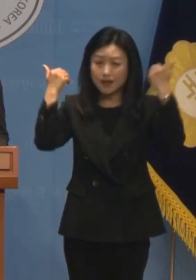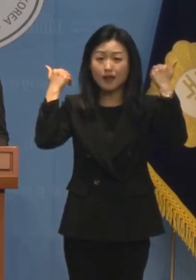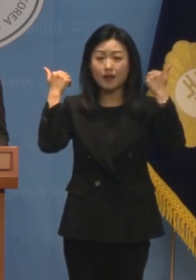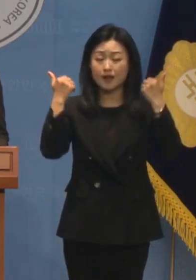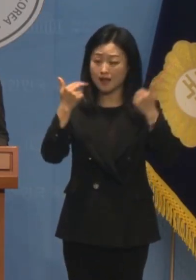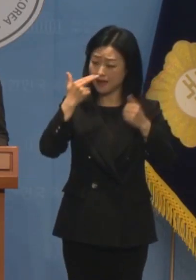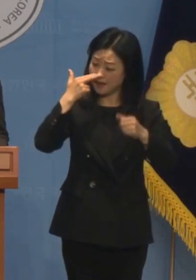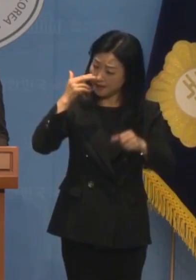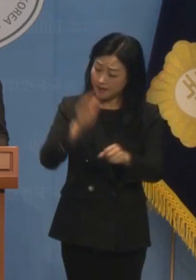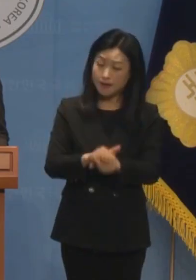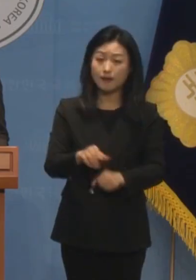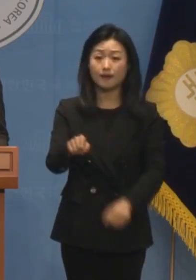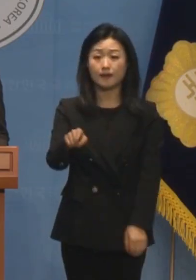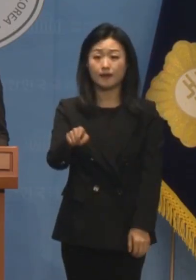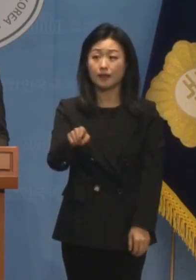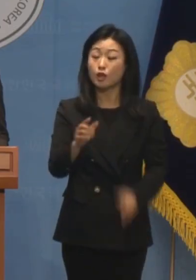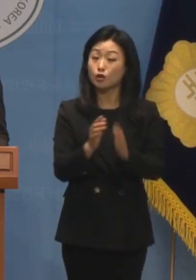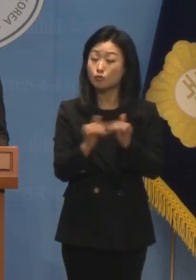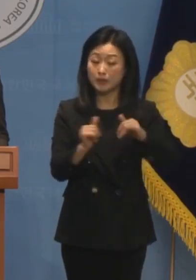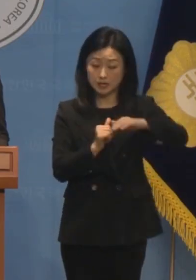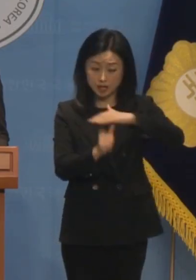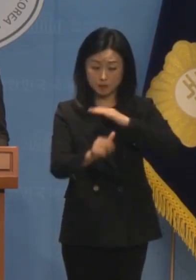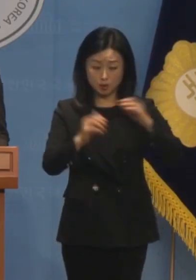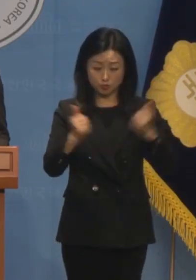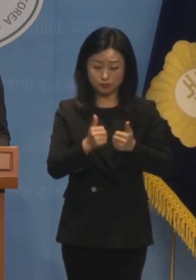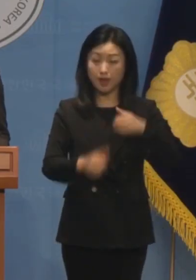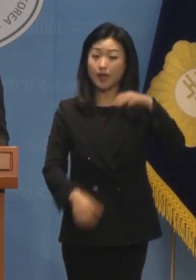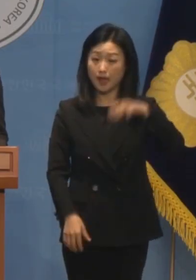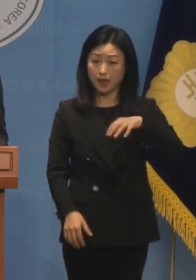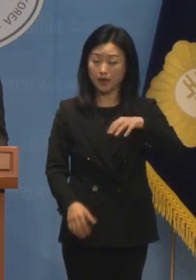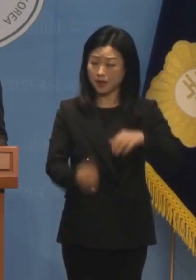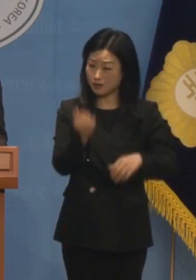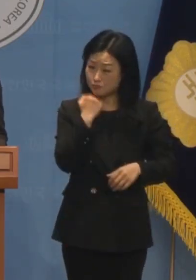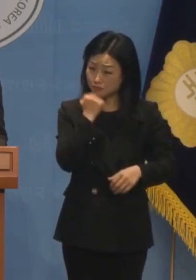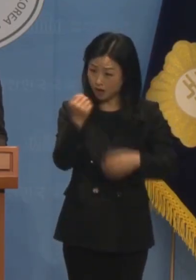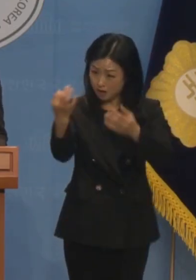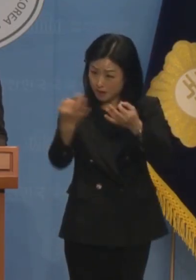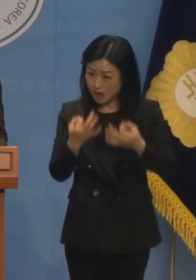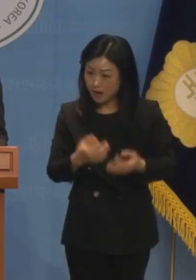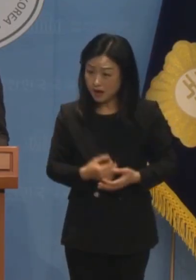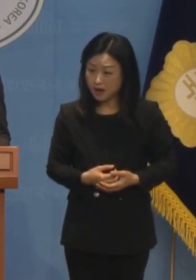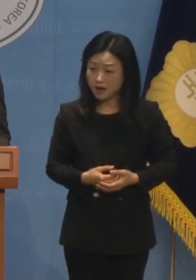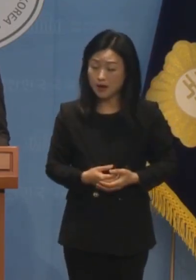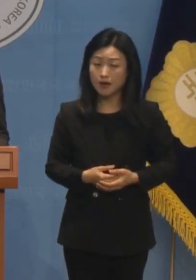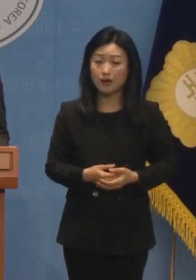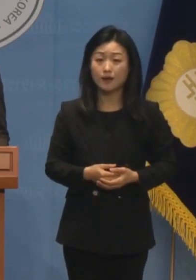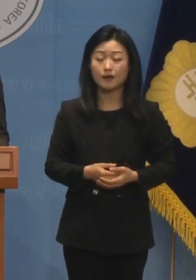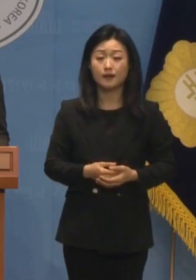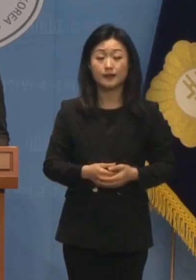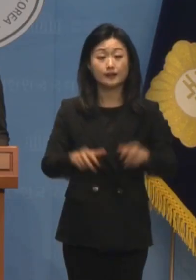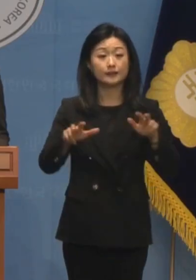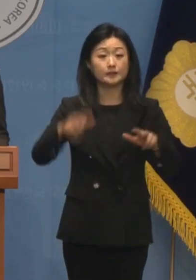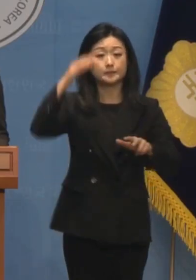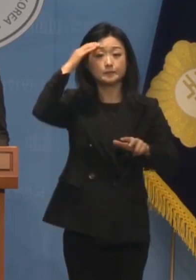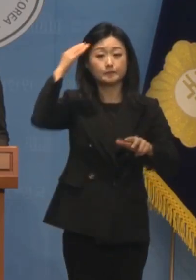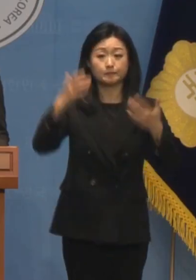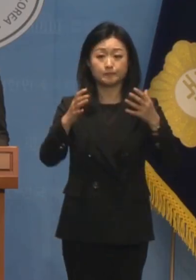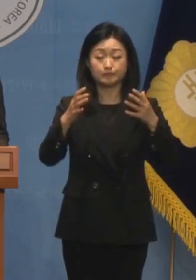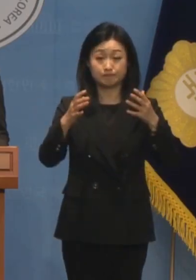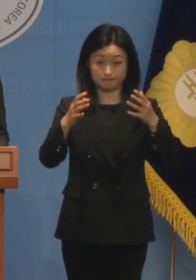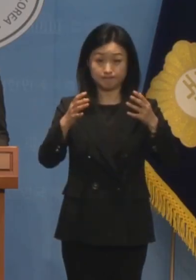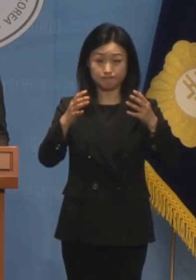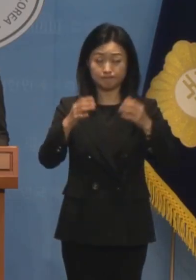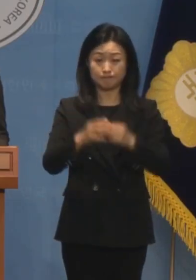기가 막힙니다 국민의 대표인 국회가 우습습니까? 지금 대한민국의 사법